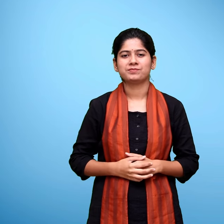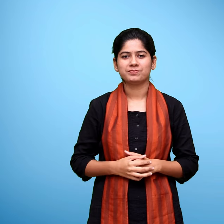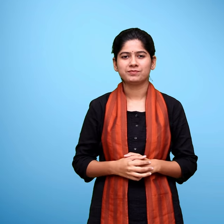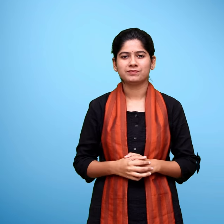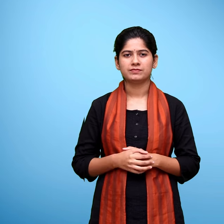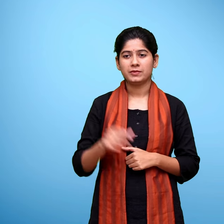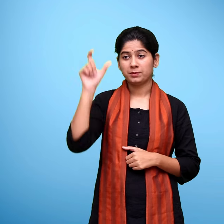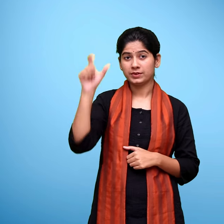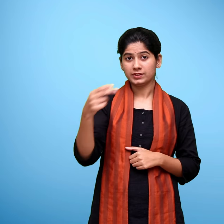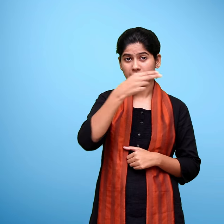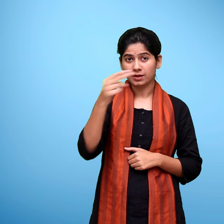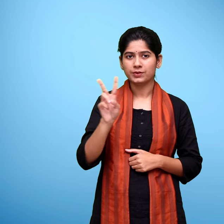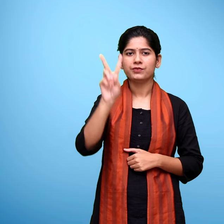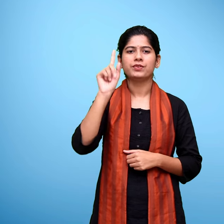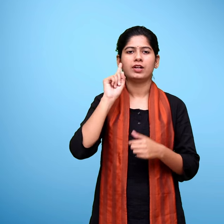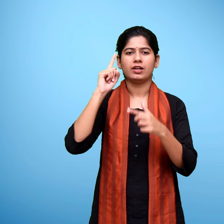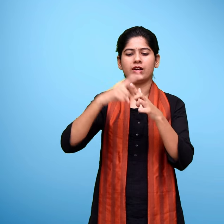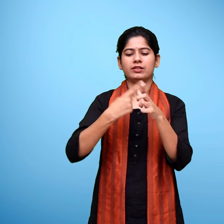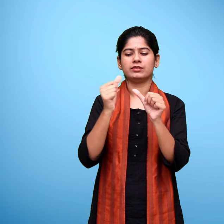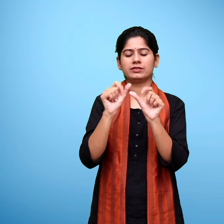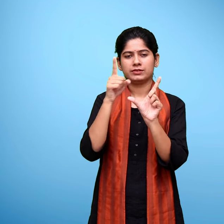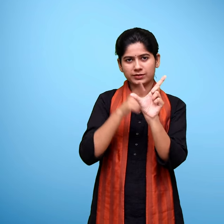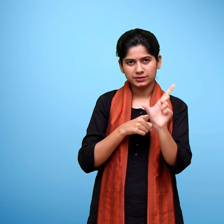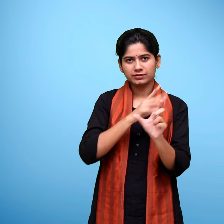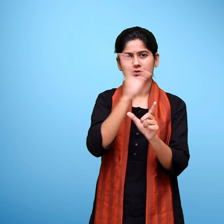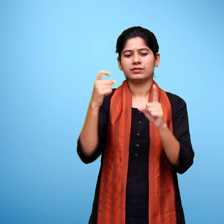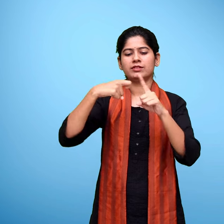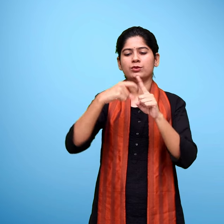विजय कुमार चावला पी जी टी हिंदी